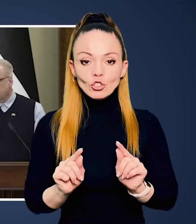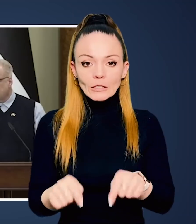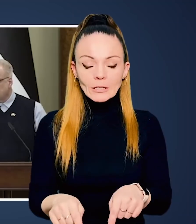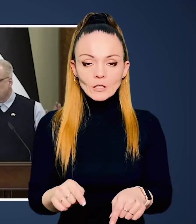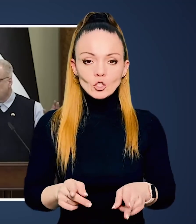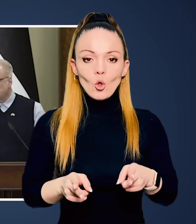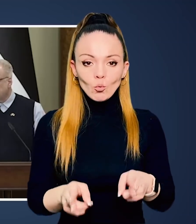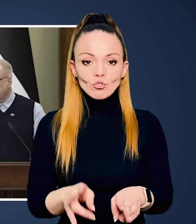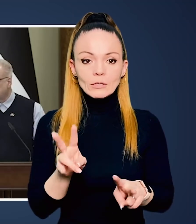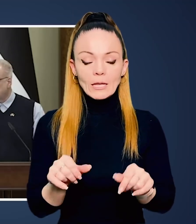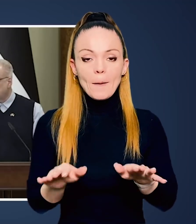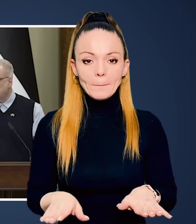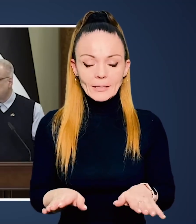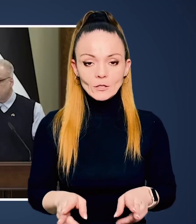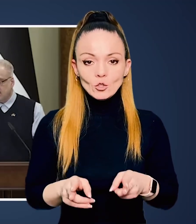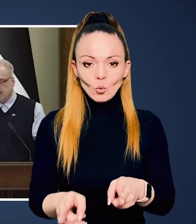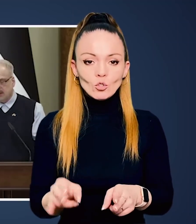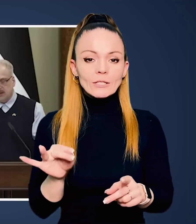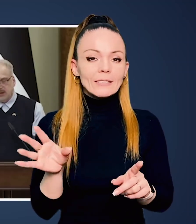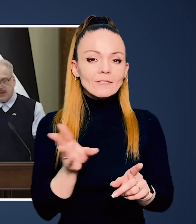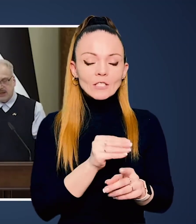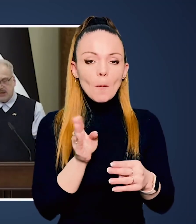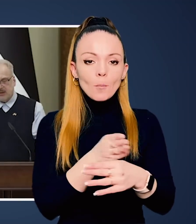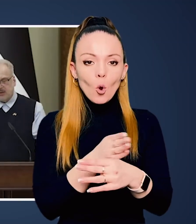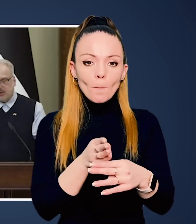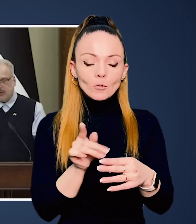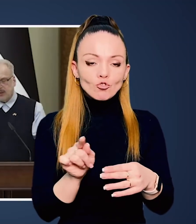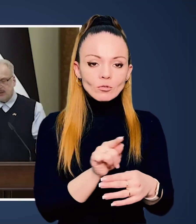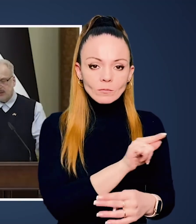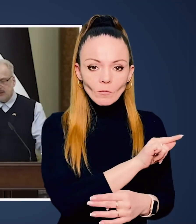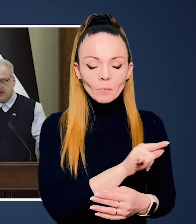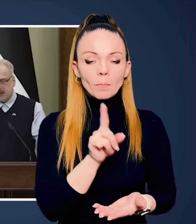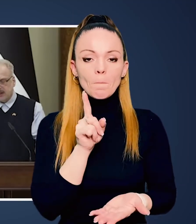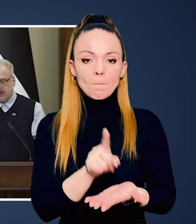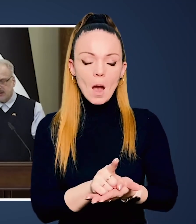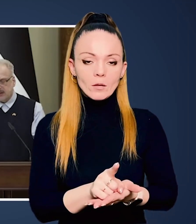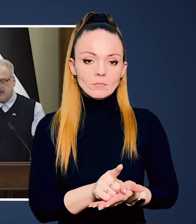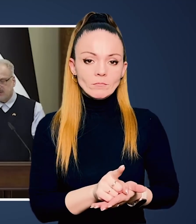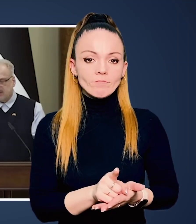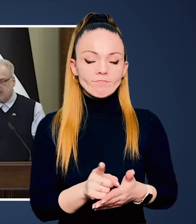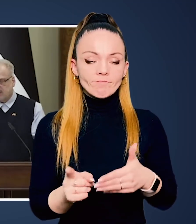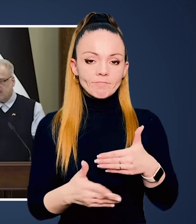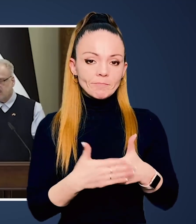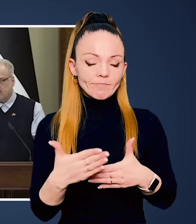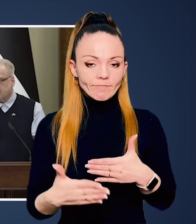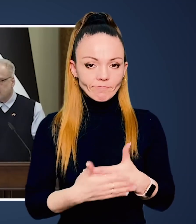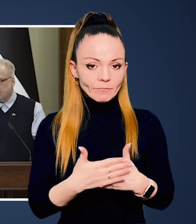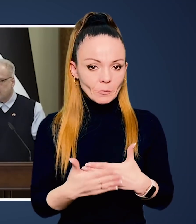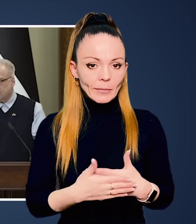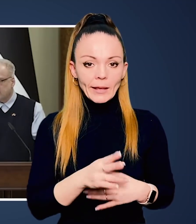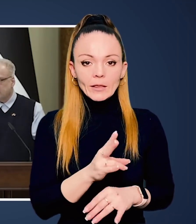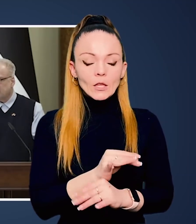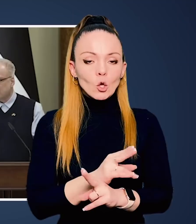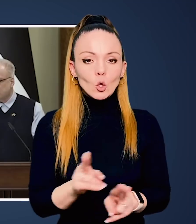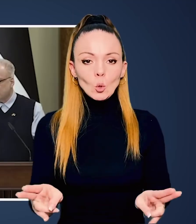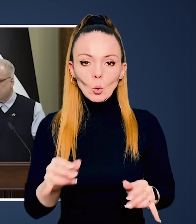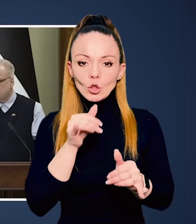вчинив ці злочини на місці злочину, і всі проміжні ланки мають зазнати